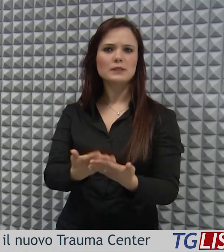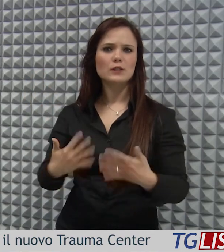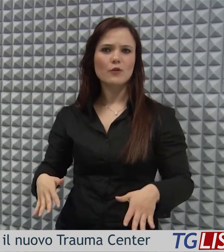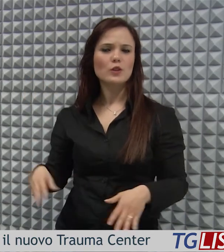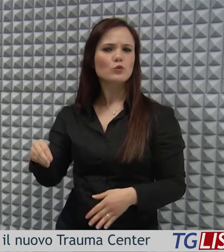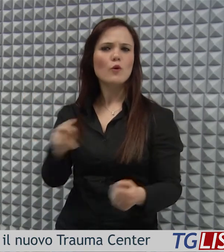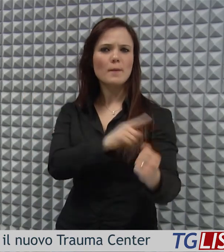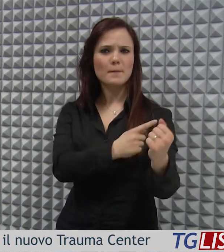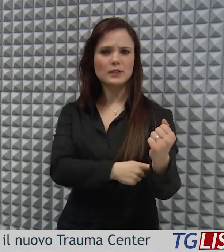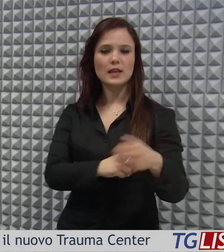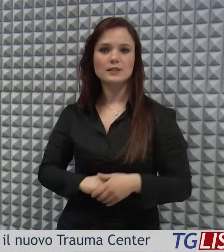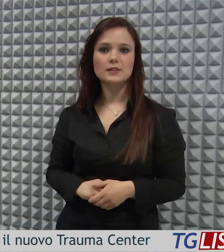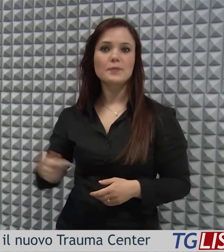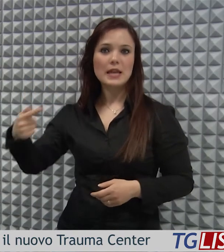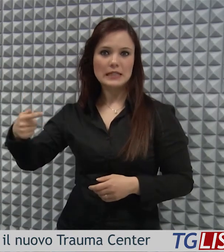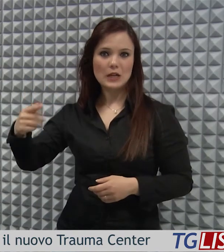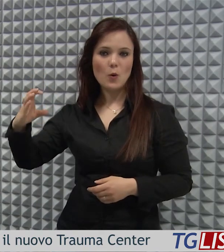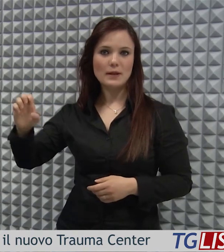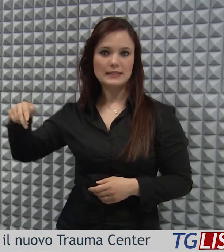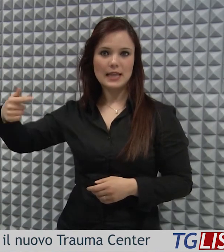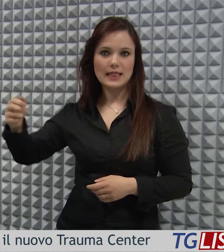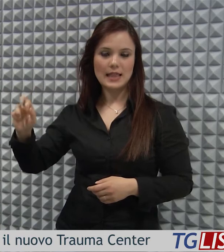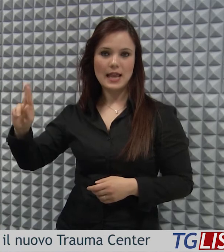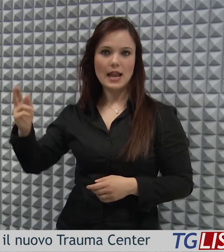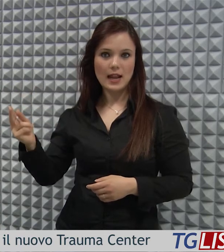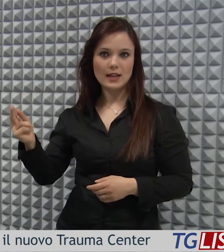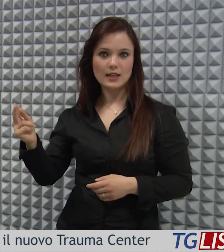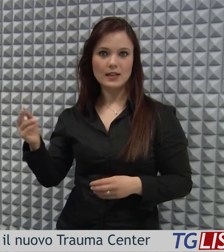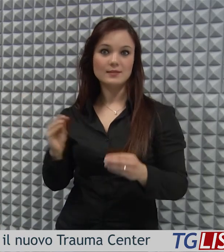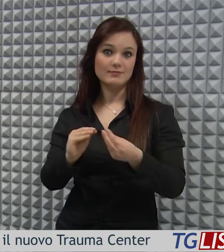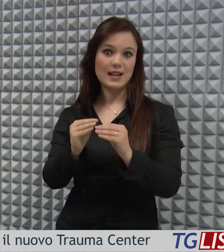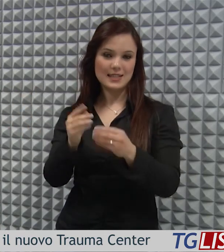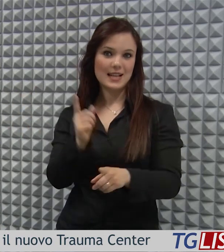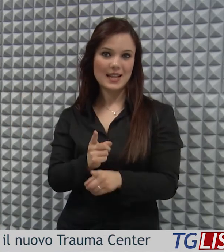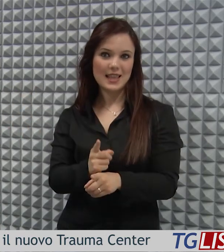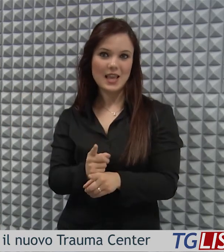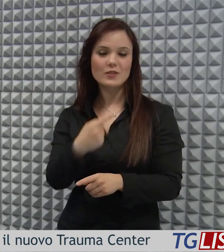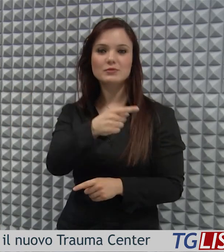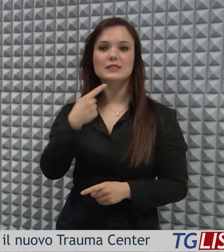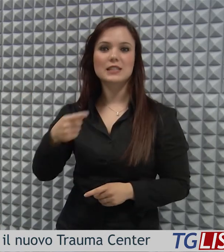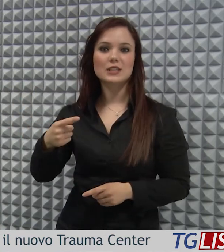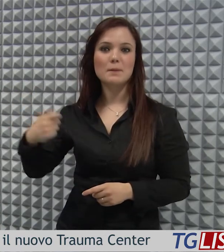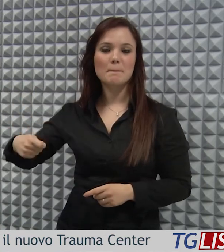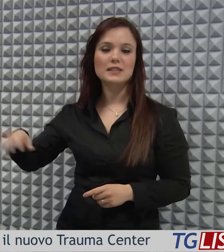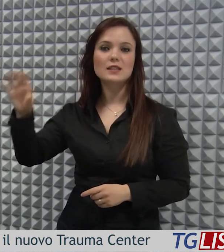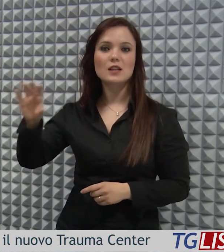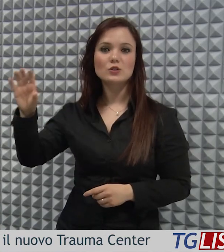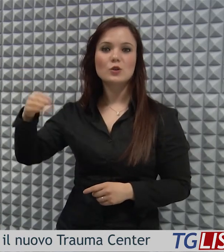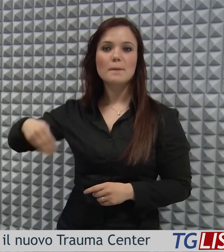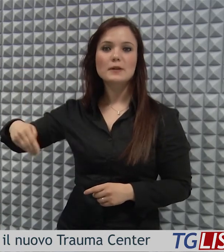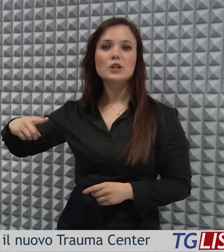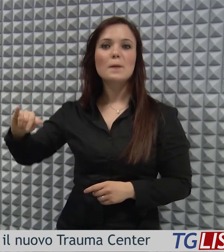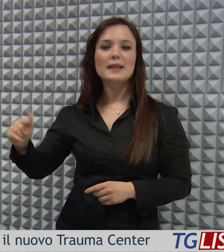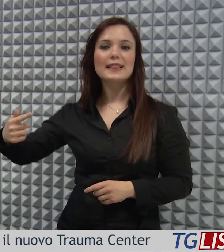Nel Trauma Center che ci apprestiamo a realizzare, ha affermato il presidente della Regione, Marcello